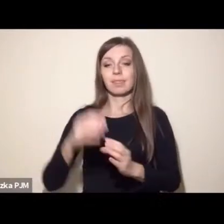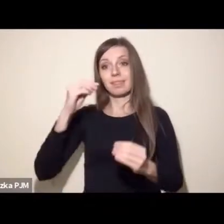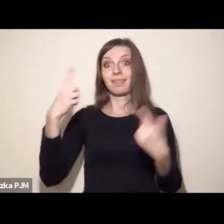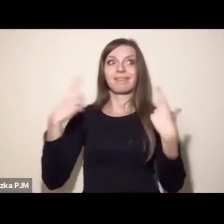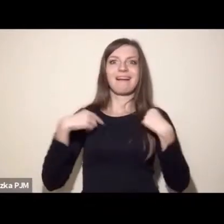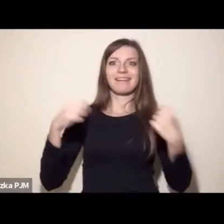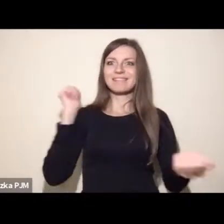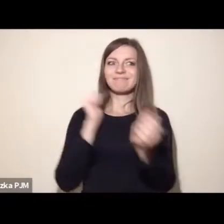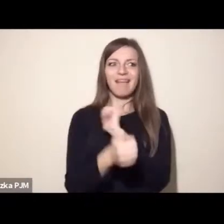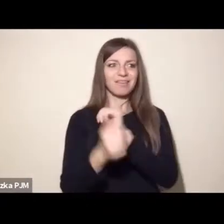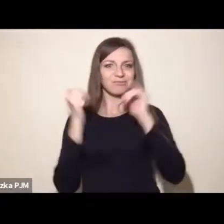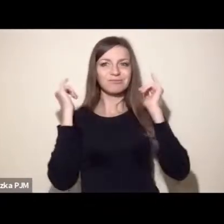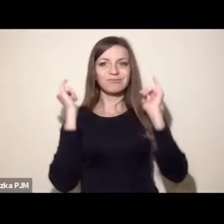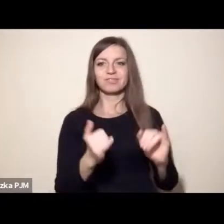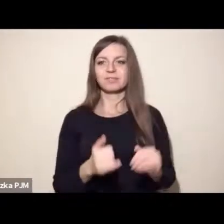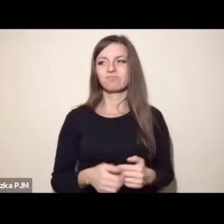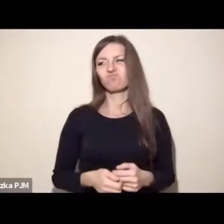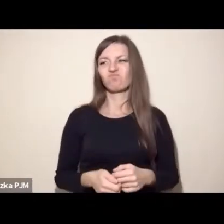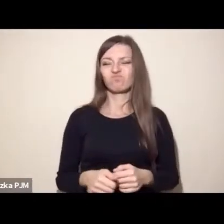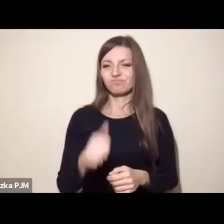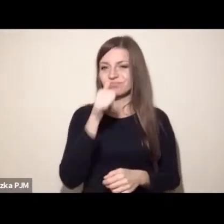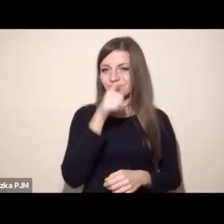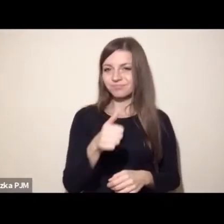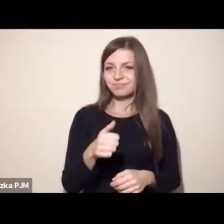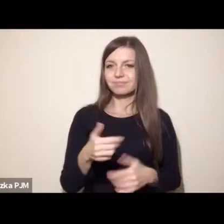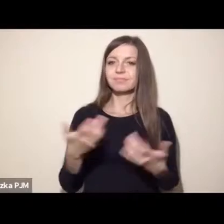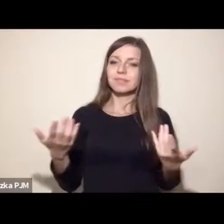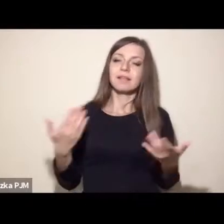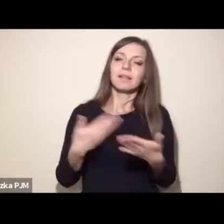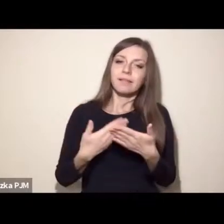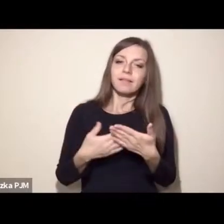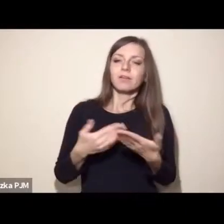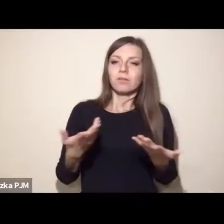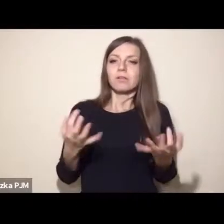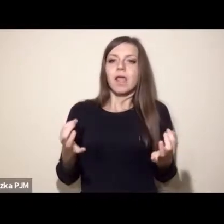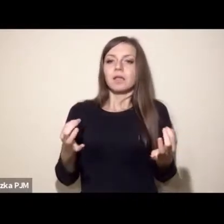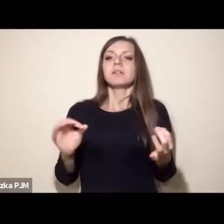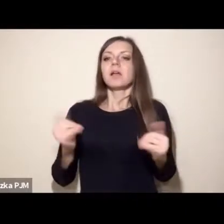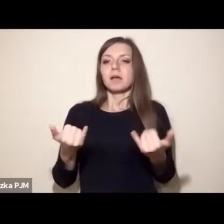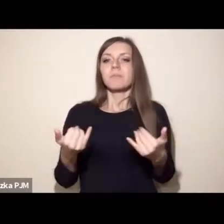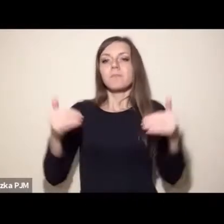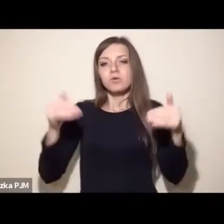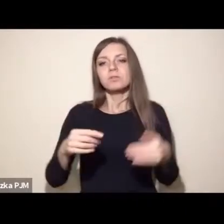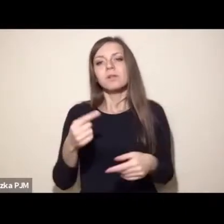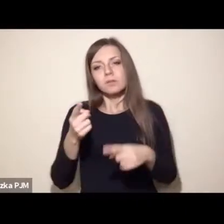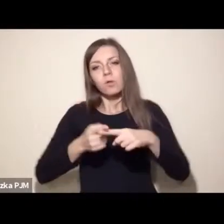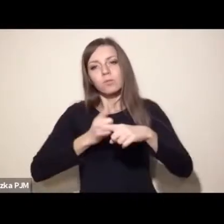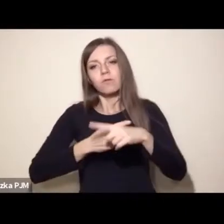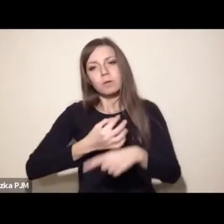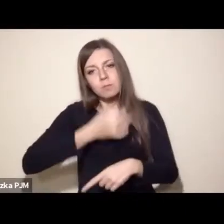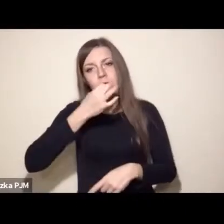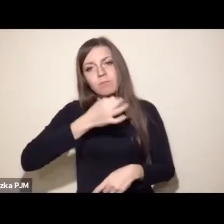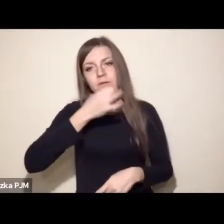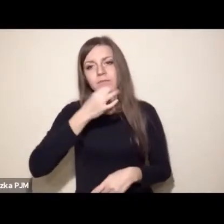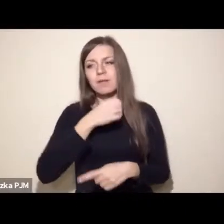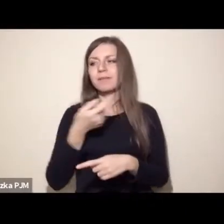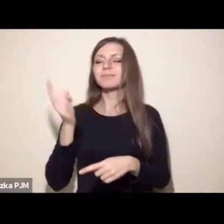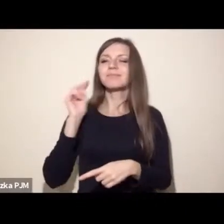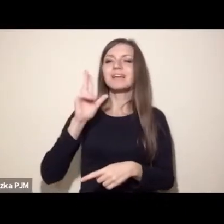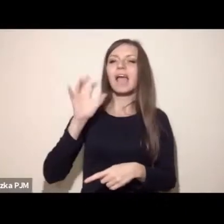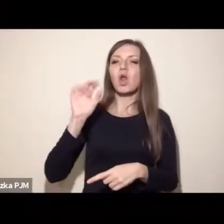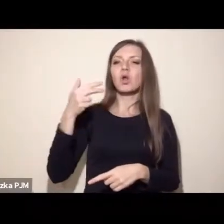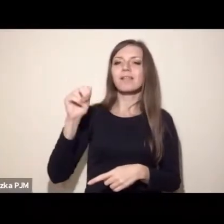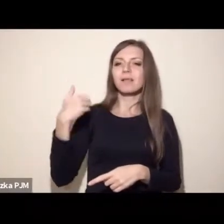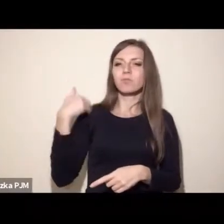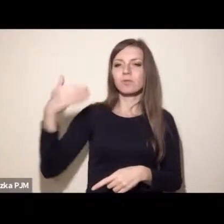niestety w zmianie społecznej jest konieczny. I to jak też Karolina o tym wspomniała, niezależnie